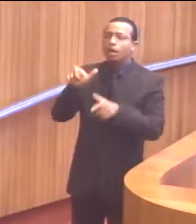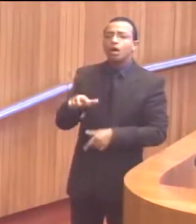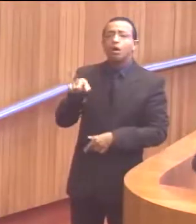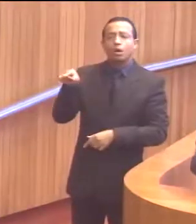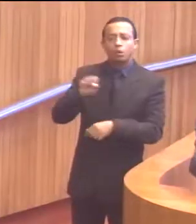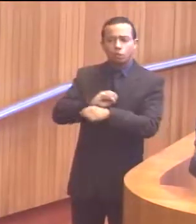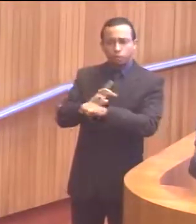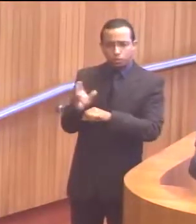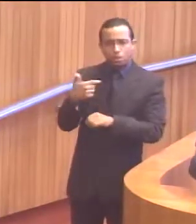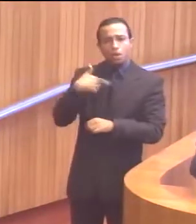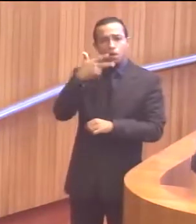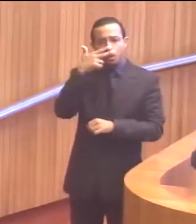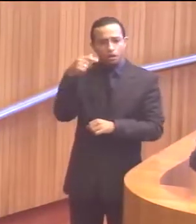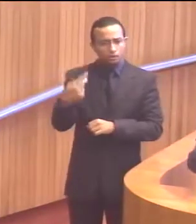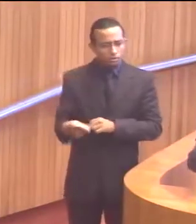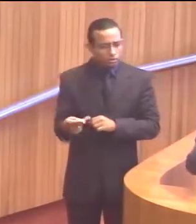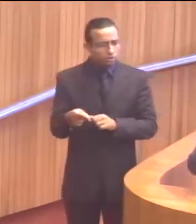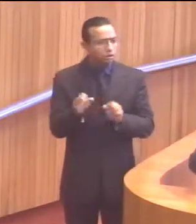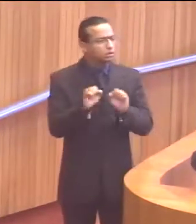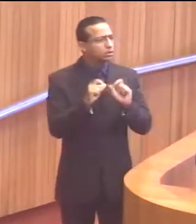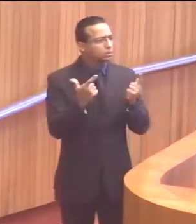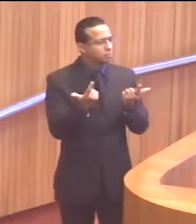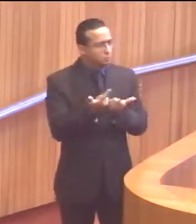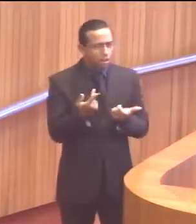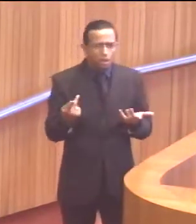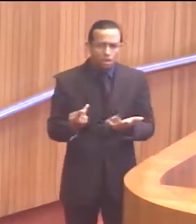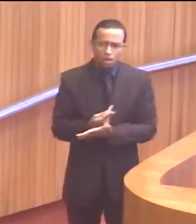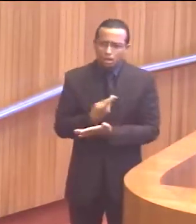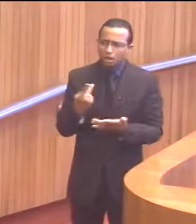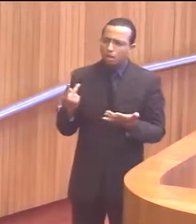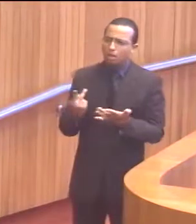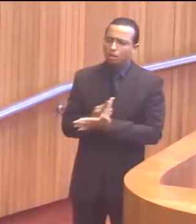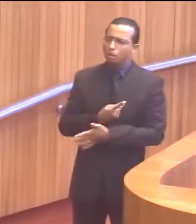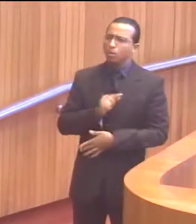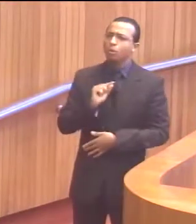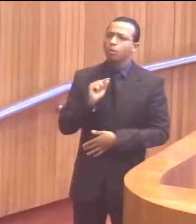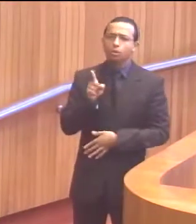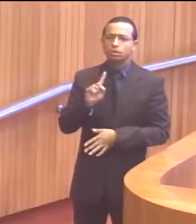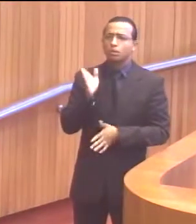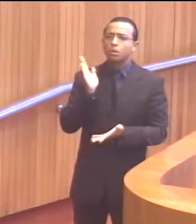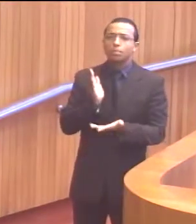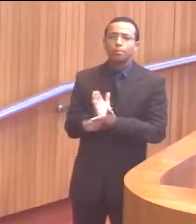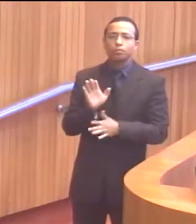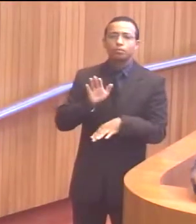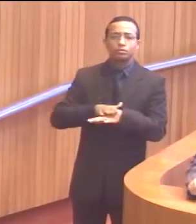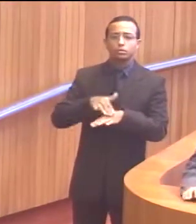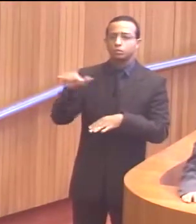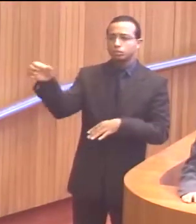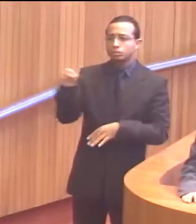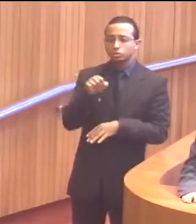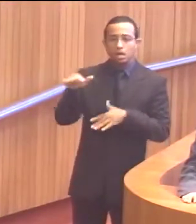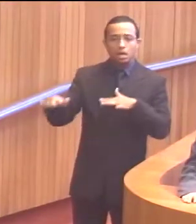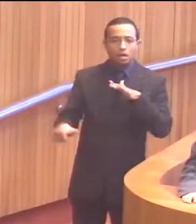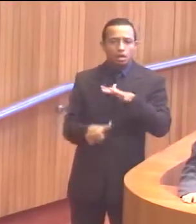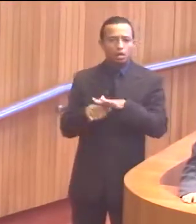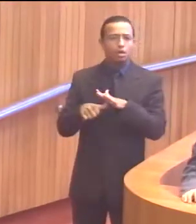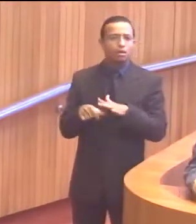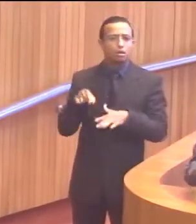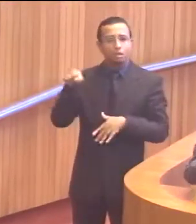Eu até acho que essa casa cometeu um erro gravíssimo de não ter aprovado a convocação do reitor.